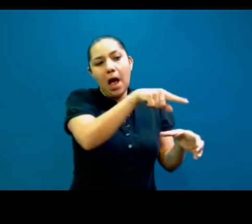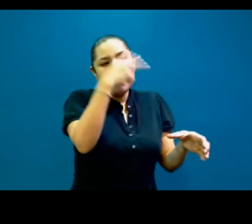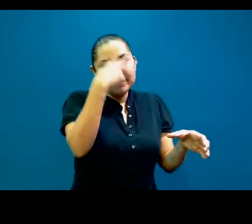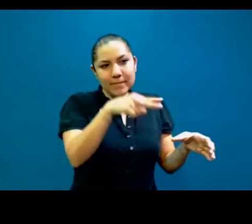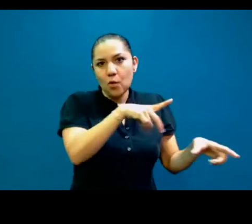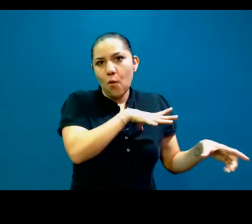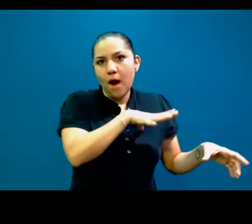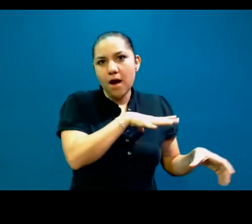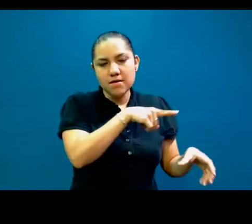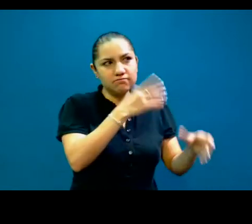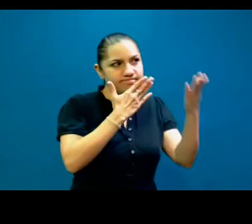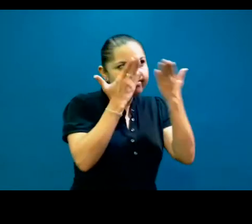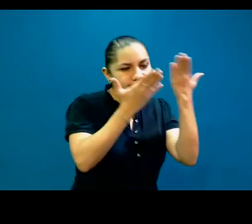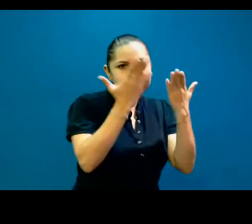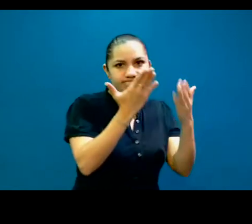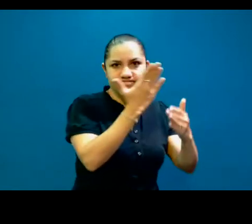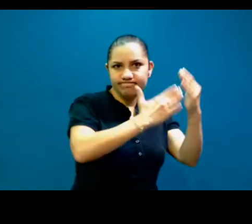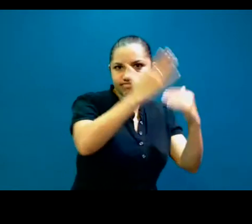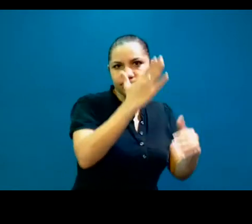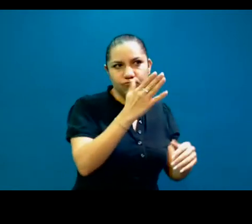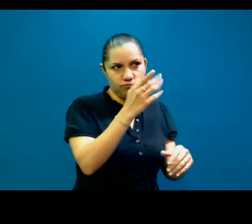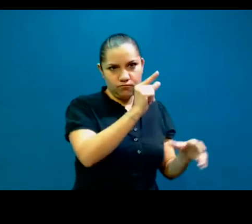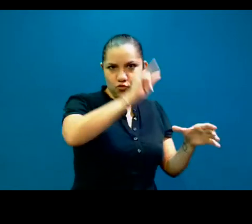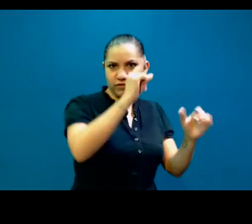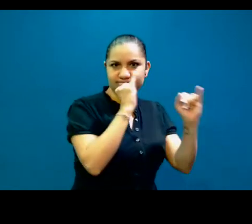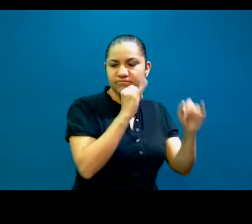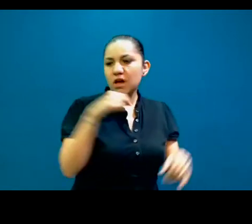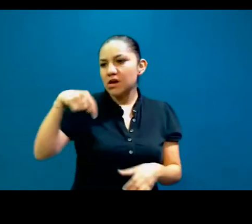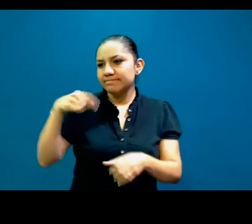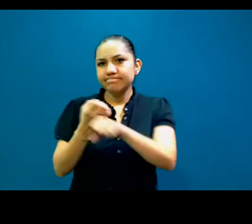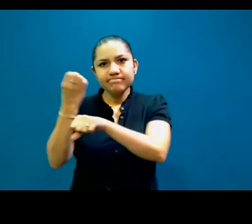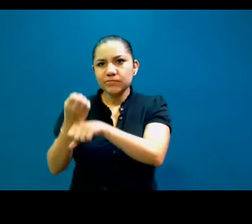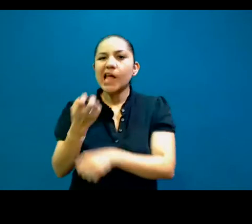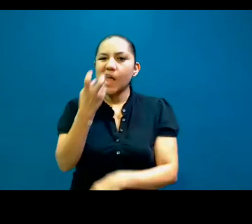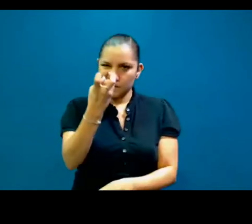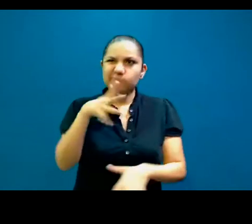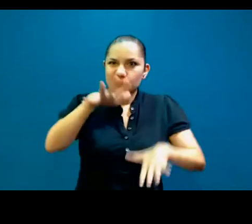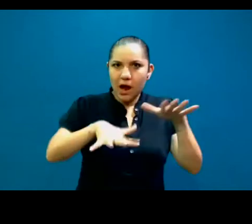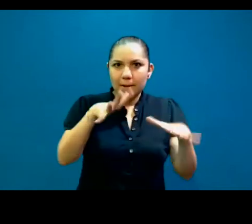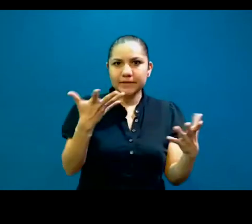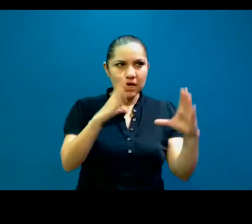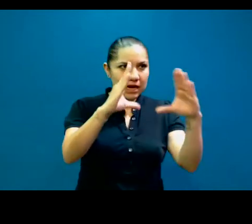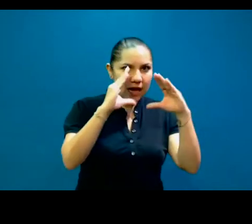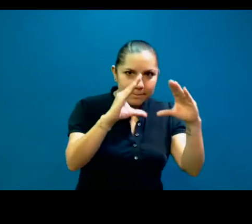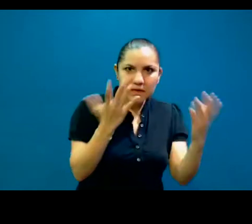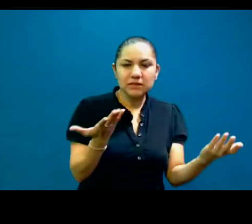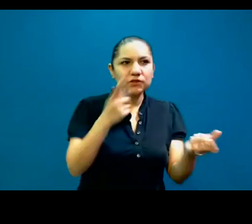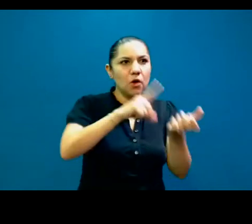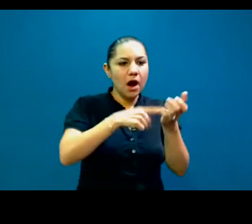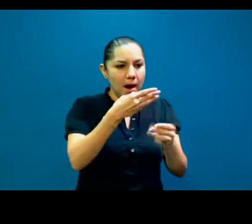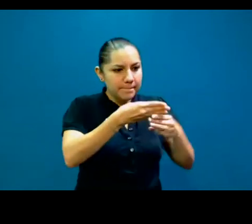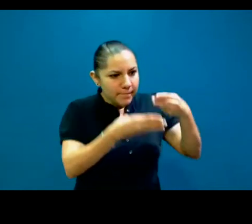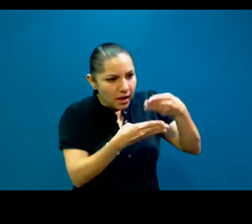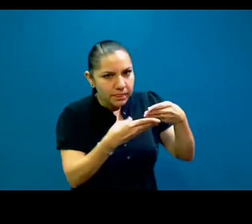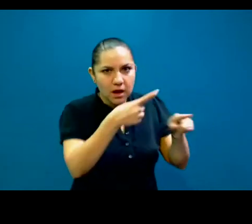y es real, de repente cuesta trabajo acceder a materiales, acceder a capacitaciones, y ese es uno de los objetivos, buscar